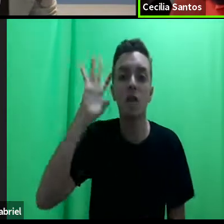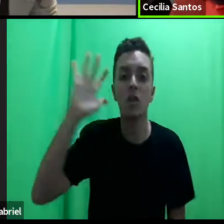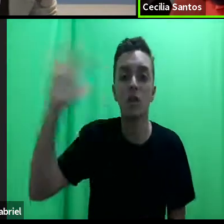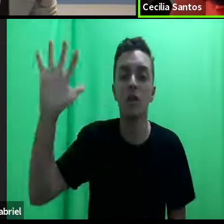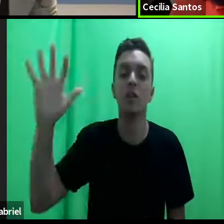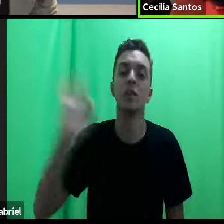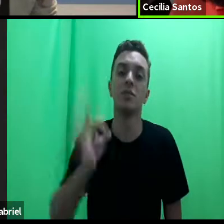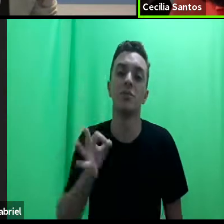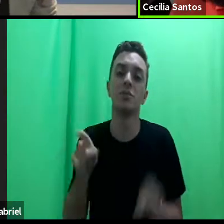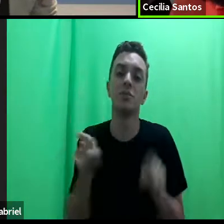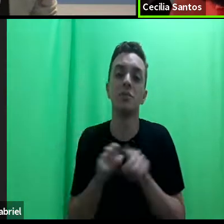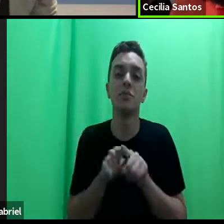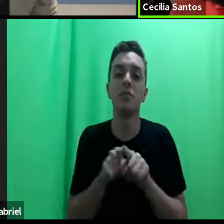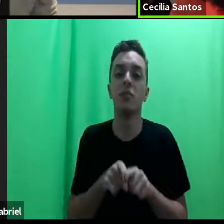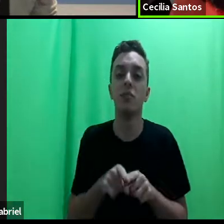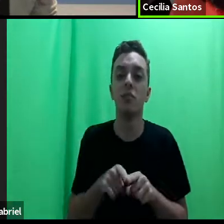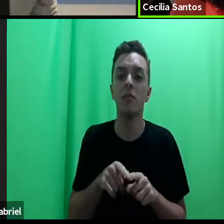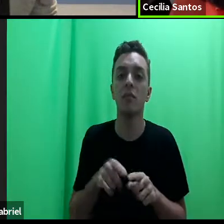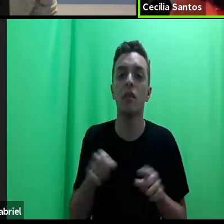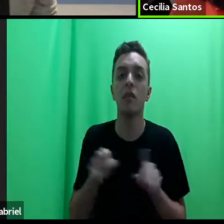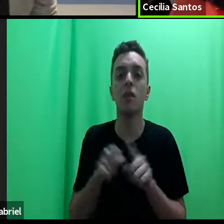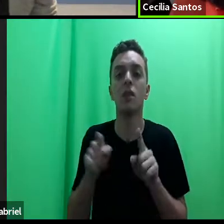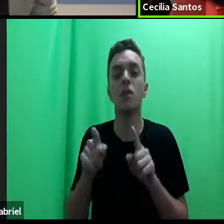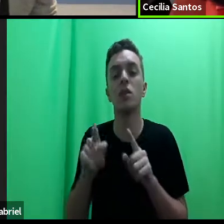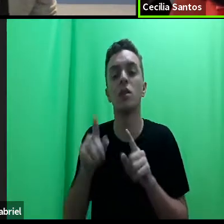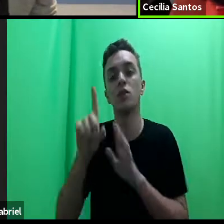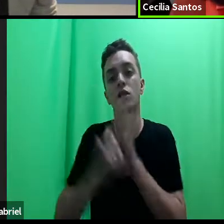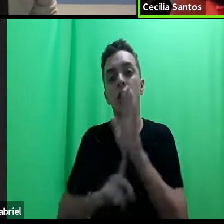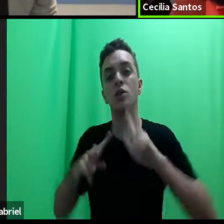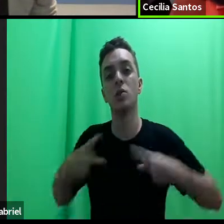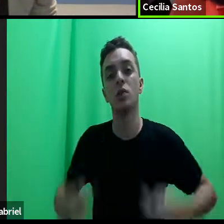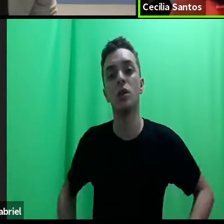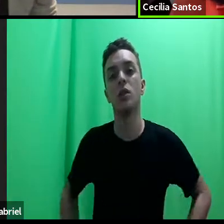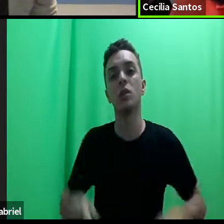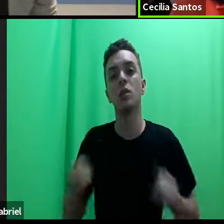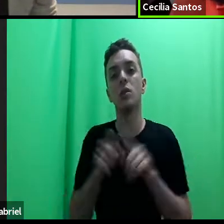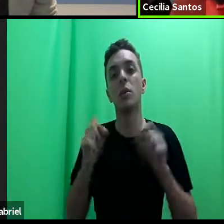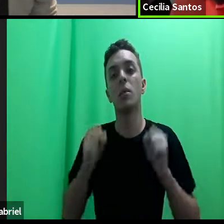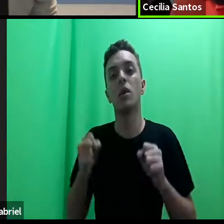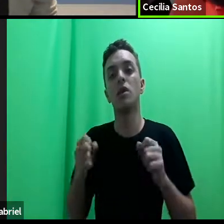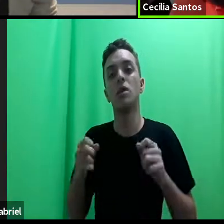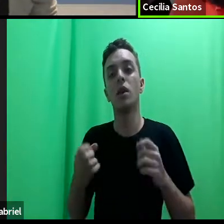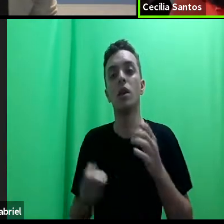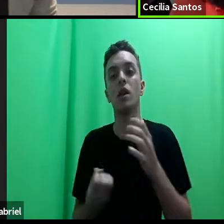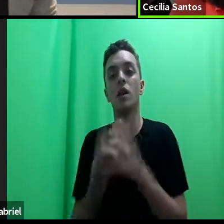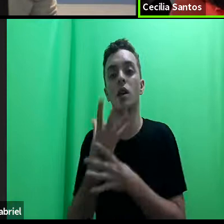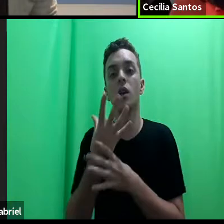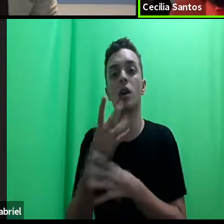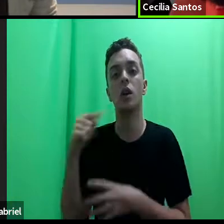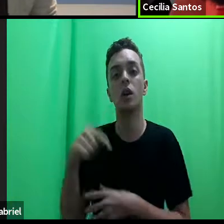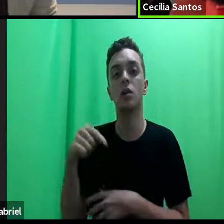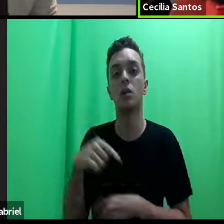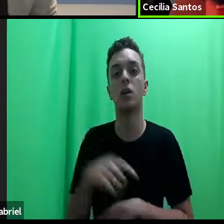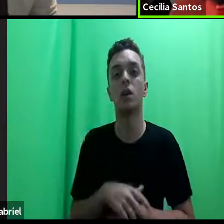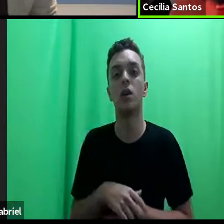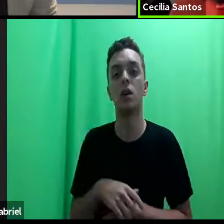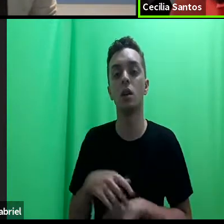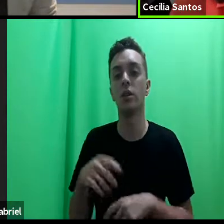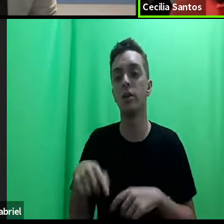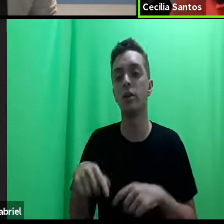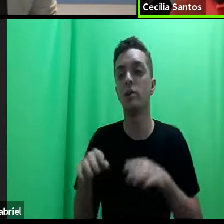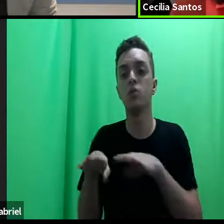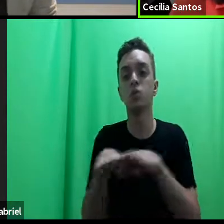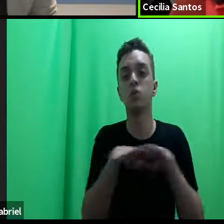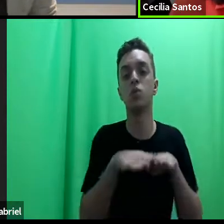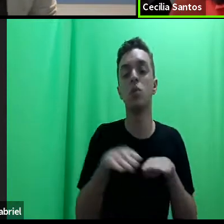E os direitos humanos também acabam reproduzindo esse monismo, o